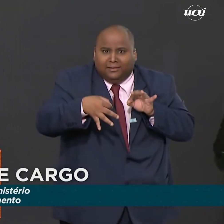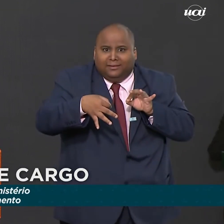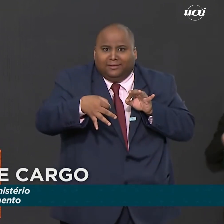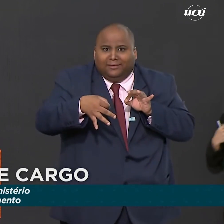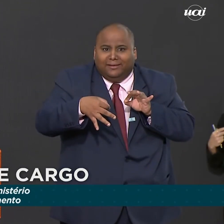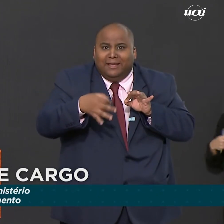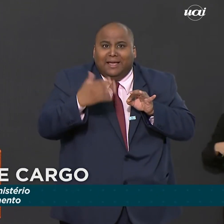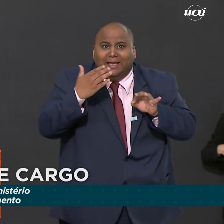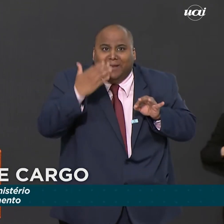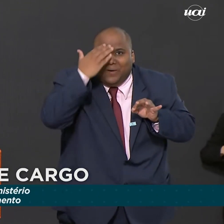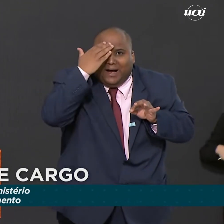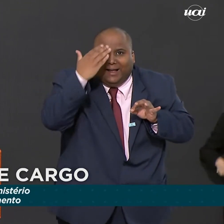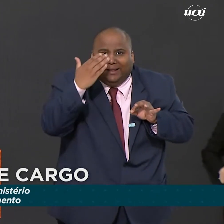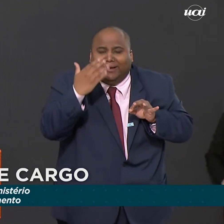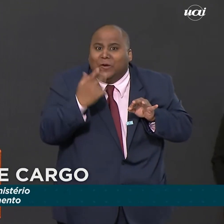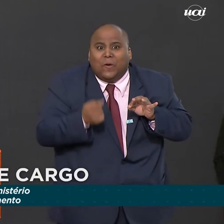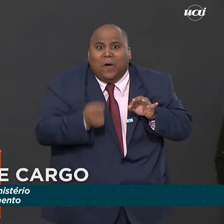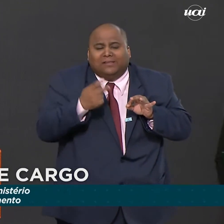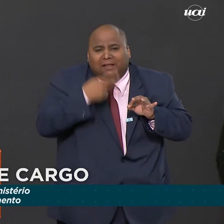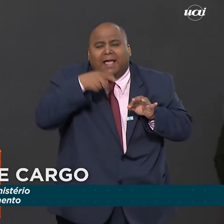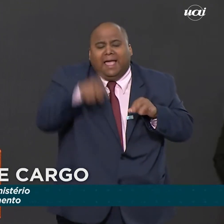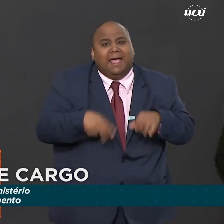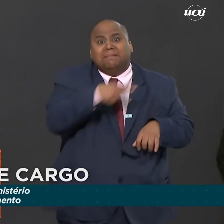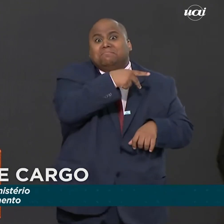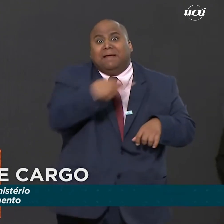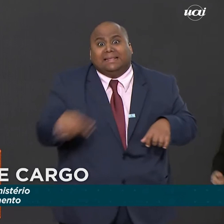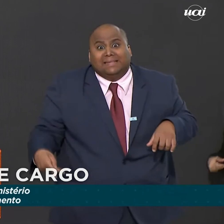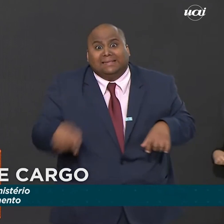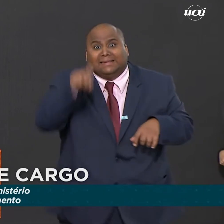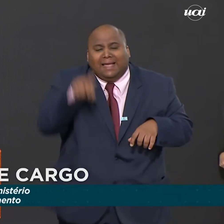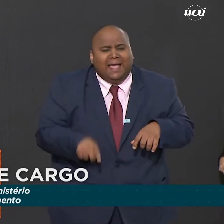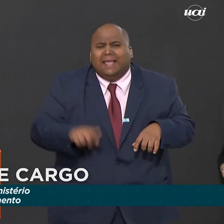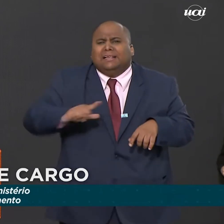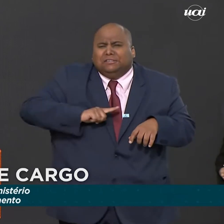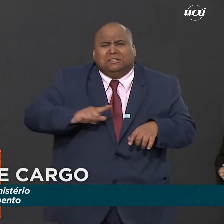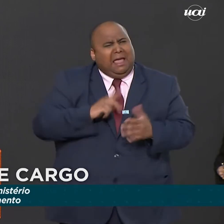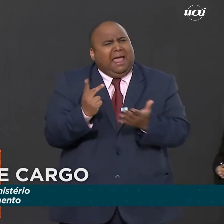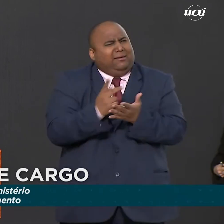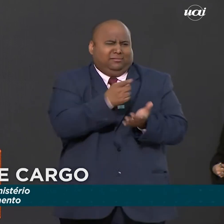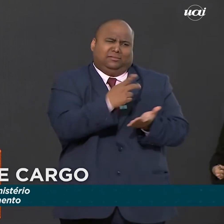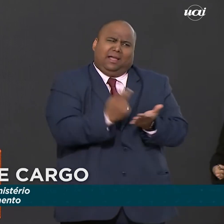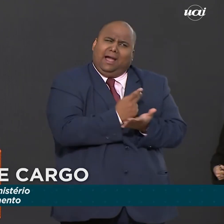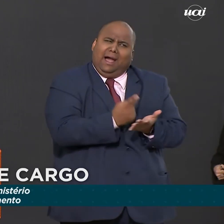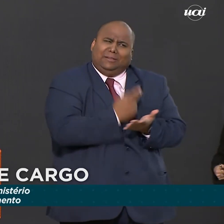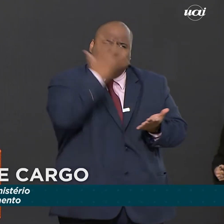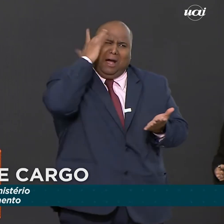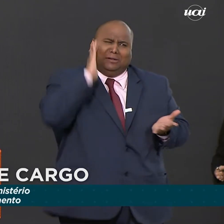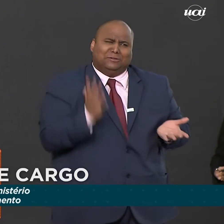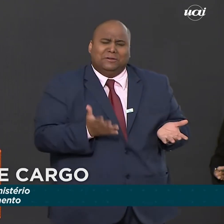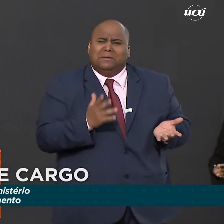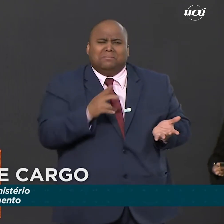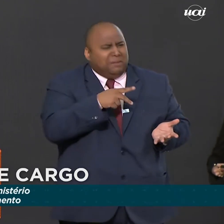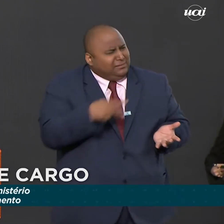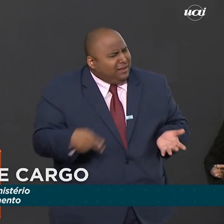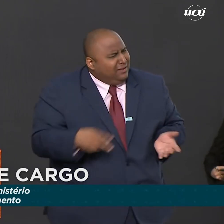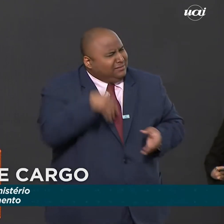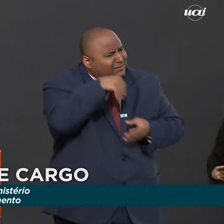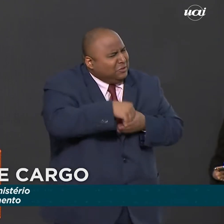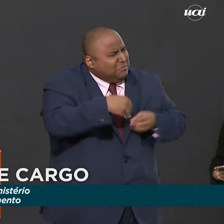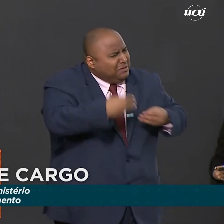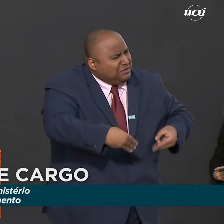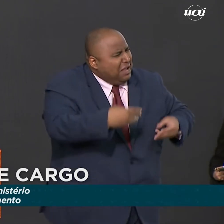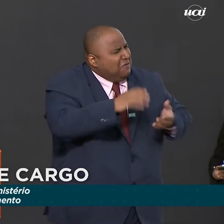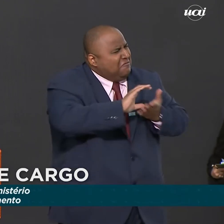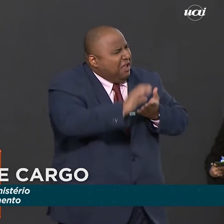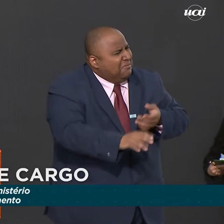agradecer e dizer para o presidente que eu achava que havia algum equívoco, porque disse a ele, mas presidente, nesta pauta,